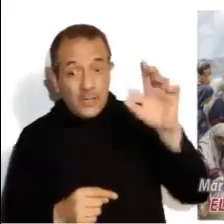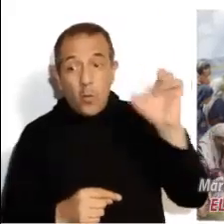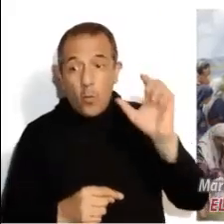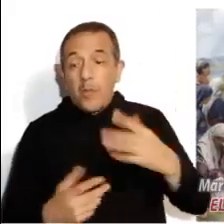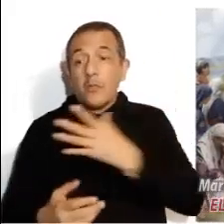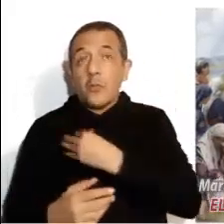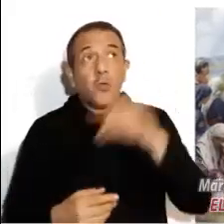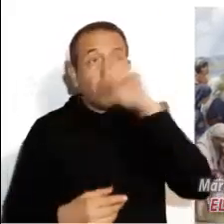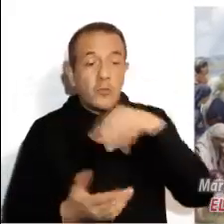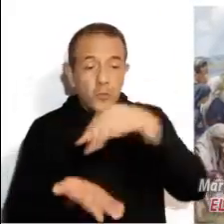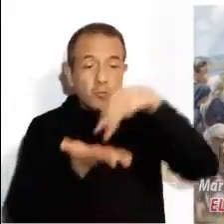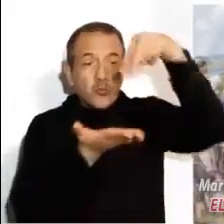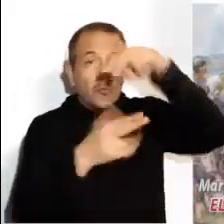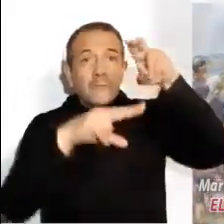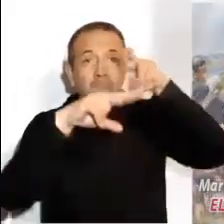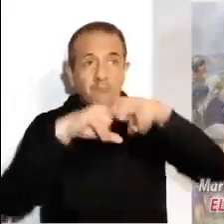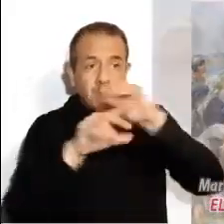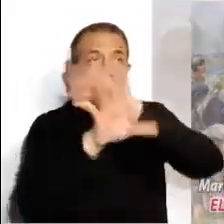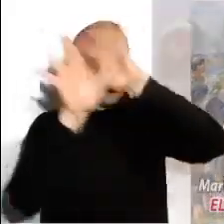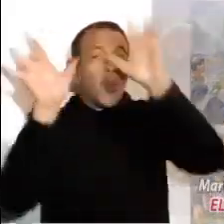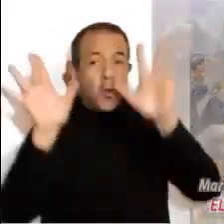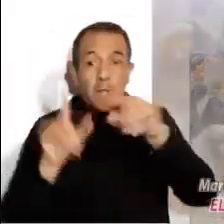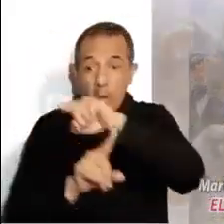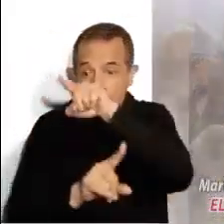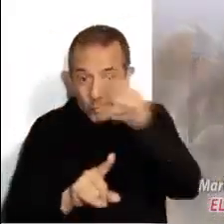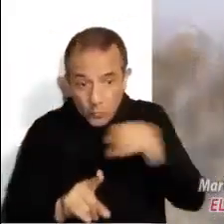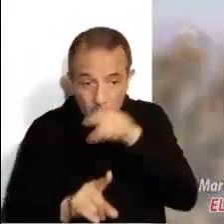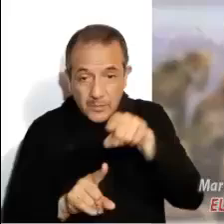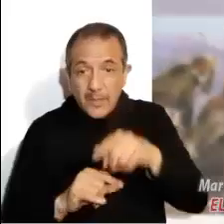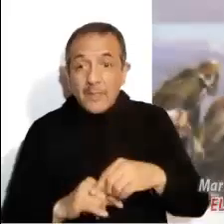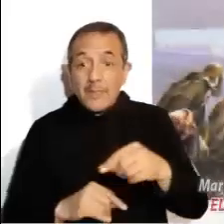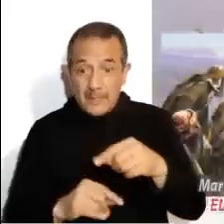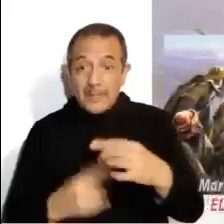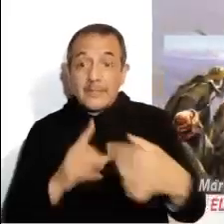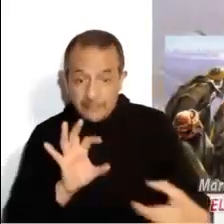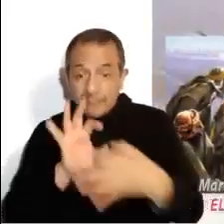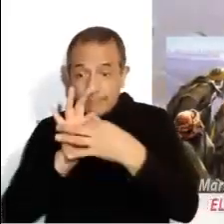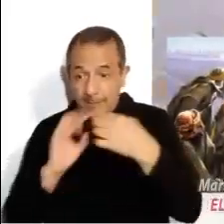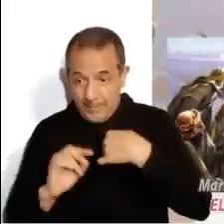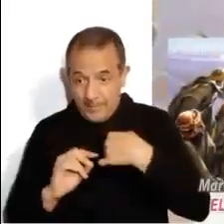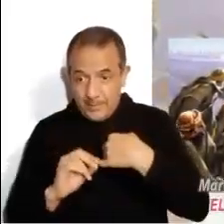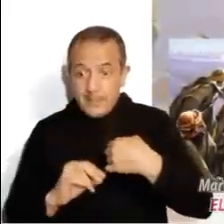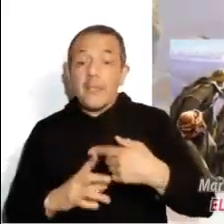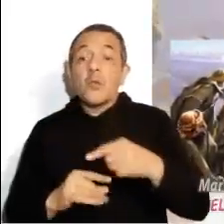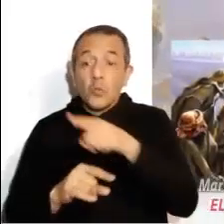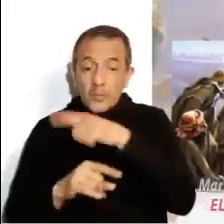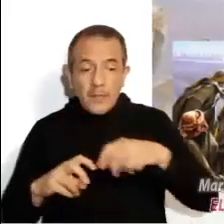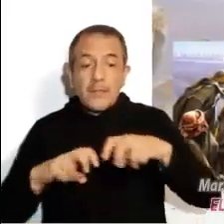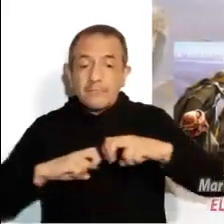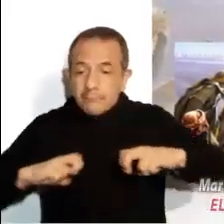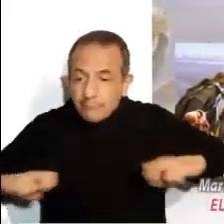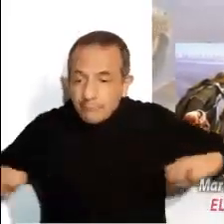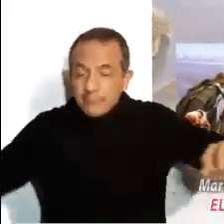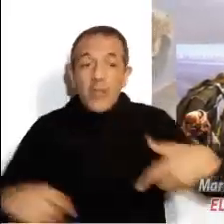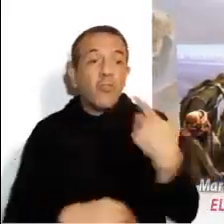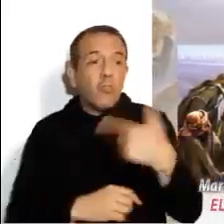cuando el Hijo del Hombre se siente en su trono de gloria, ustedes, los que me han seguido, se sentarán